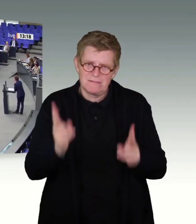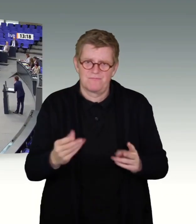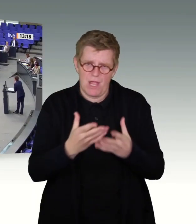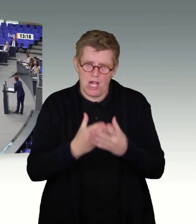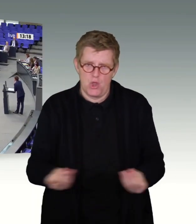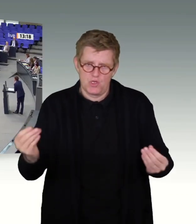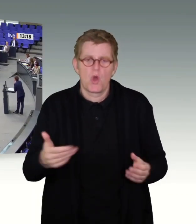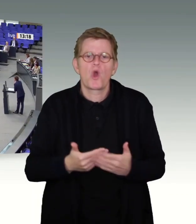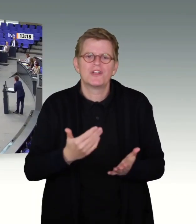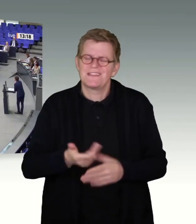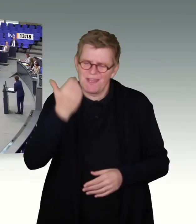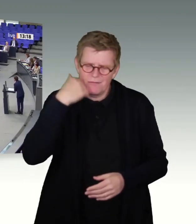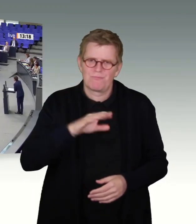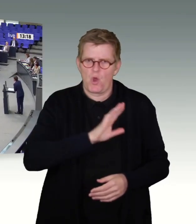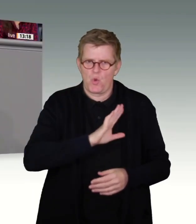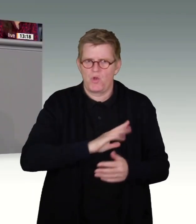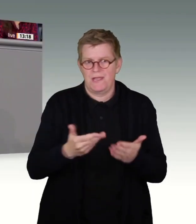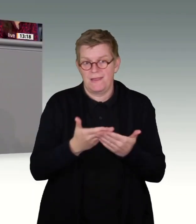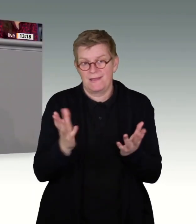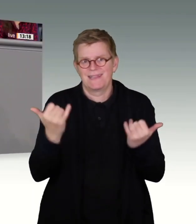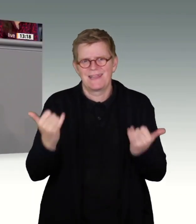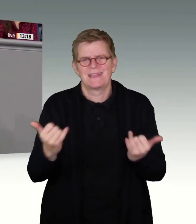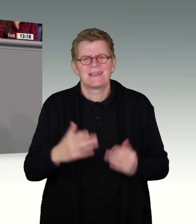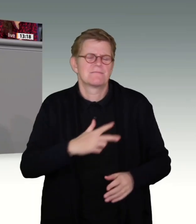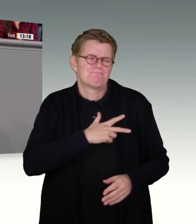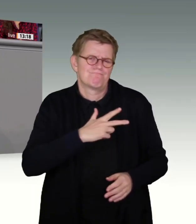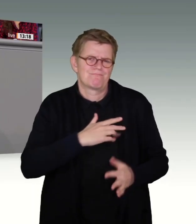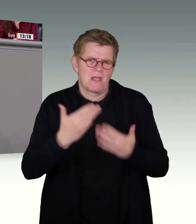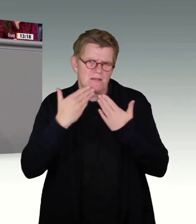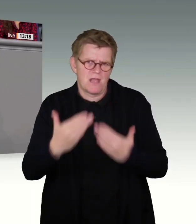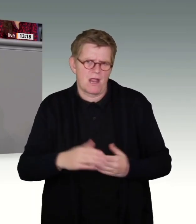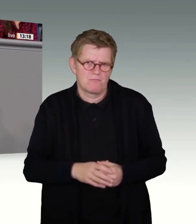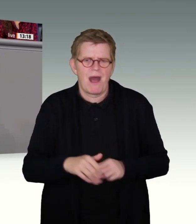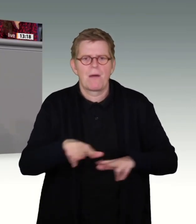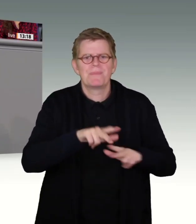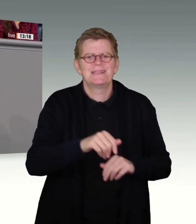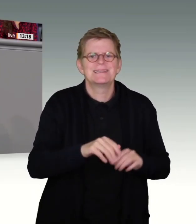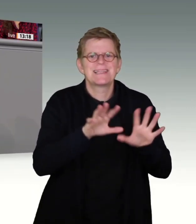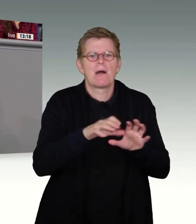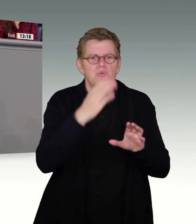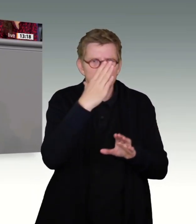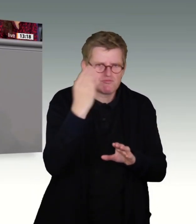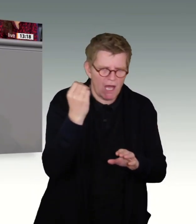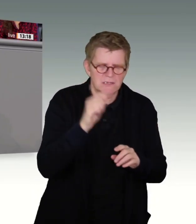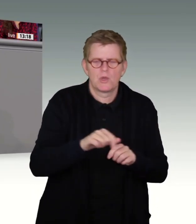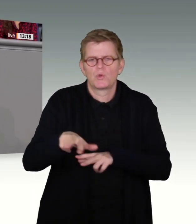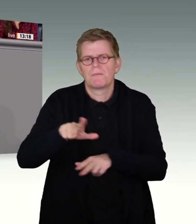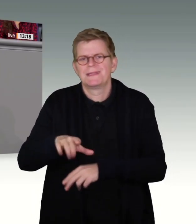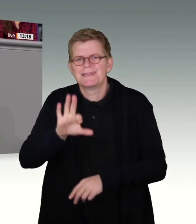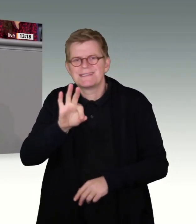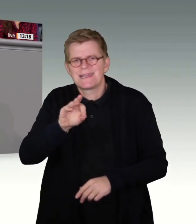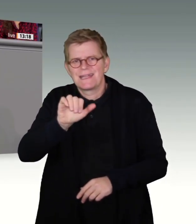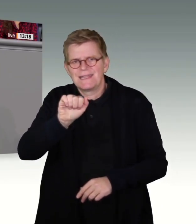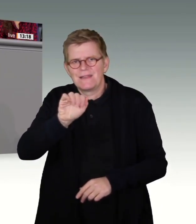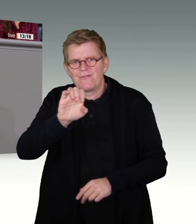deswegen, liebe Kolleginnen und Kollegen, bin ich sehr dankbar dafür, dass Minister Buschmann und Ministerin Faeser einen Vorschlag